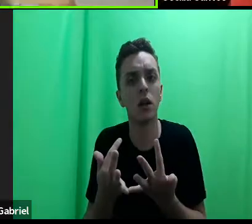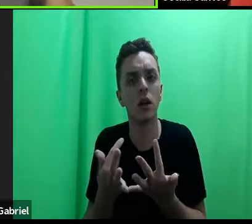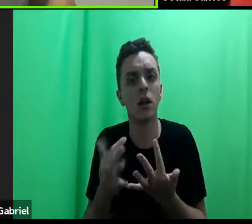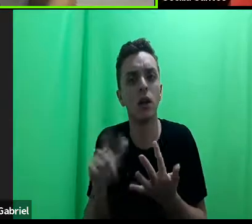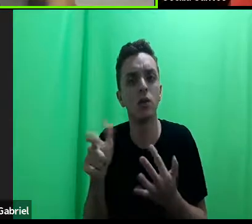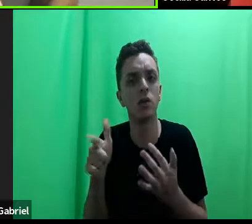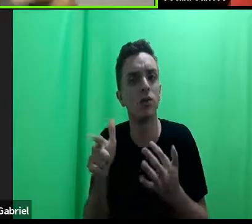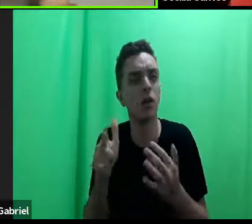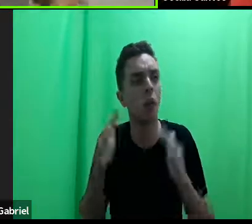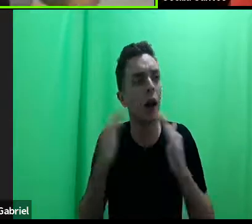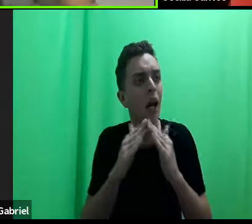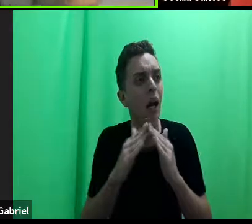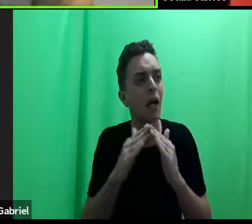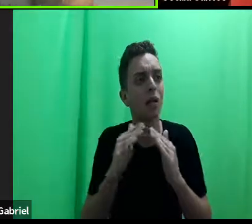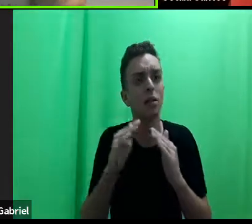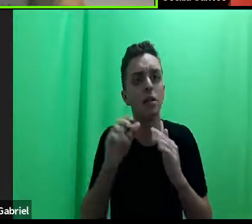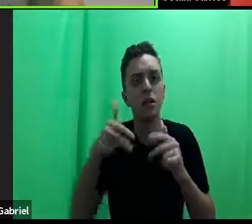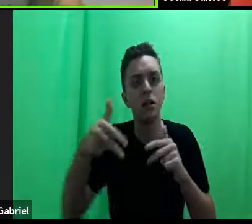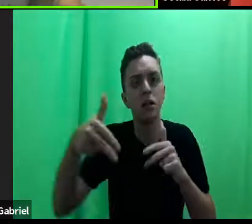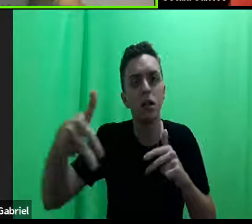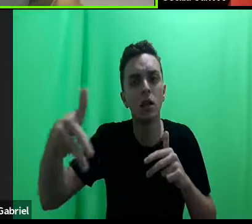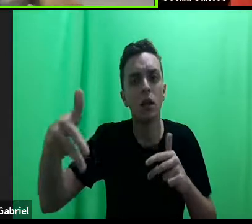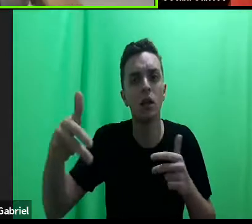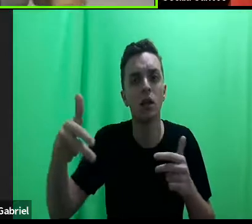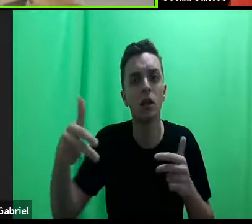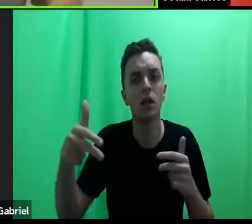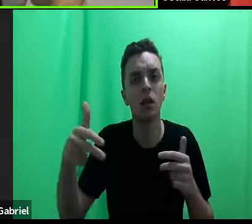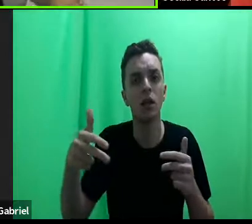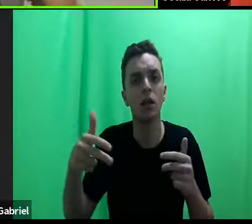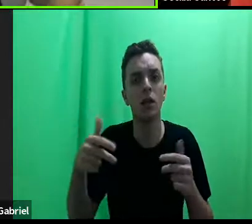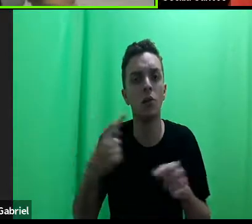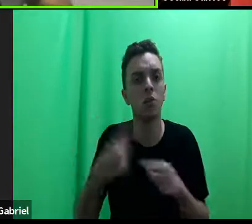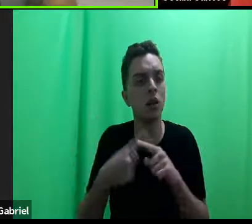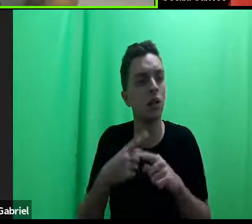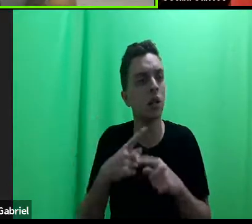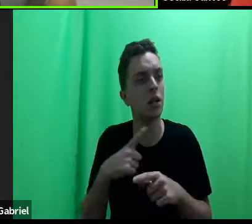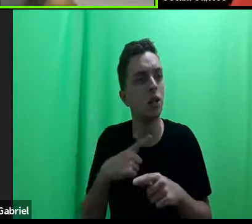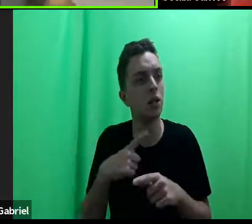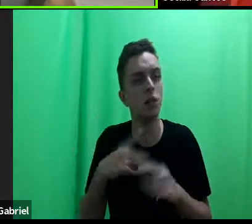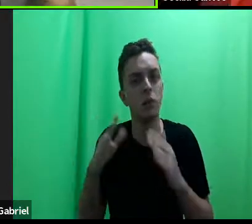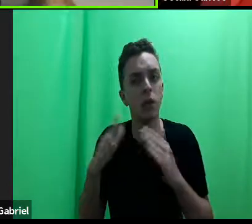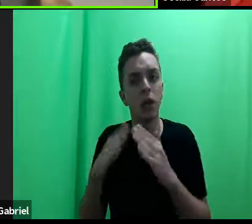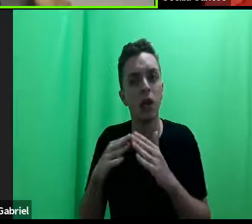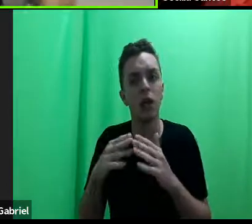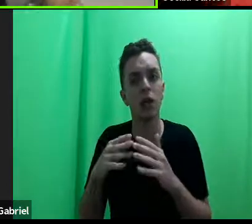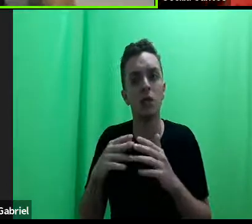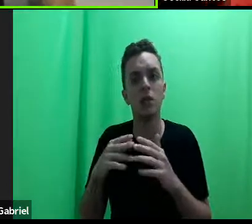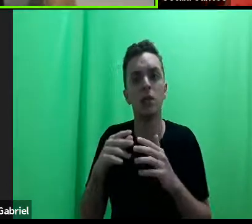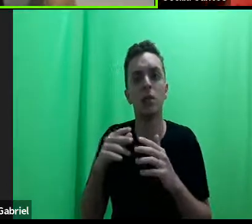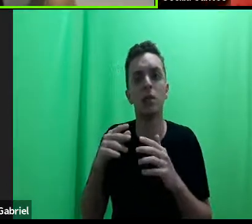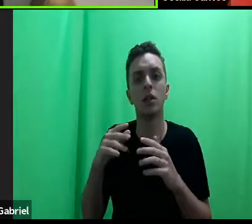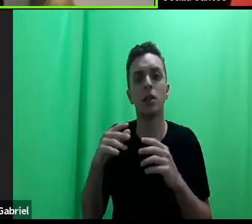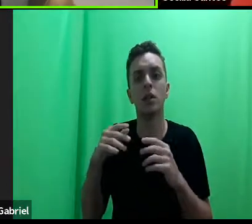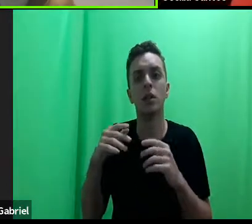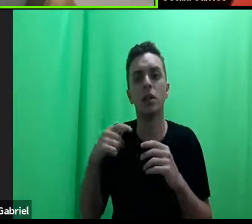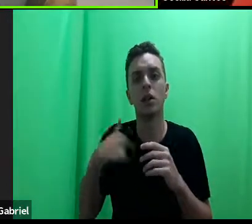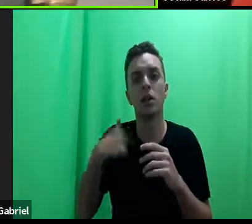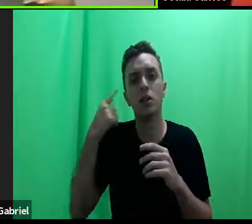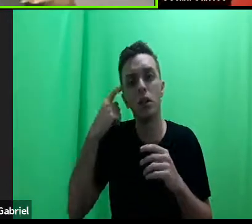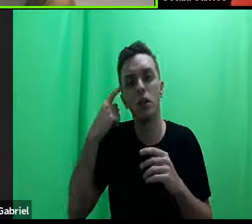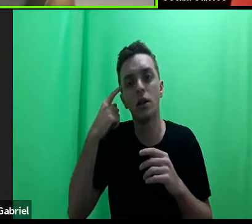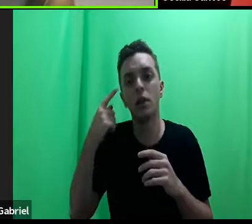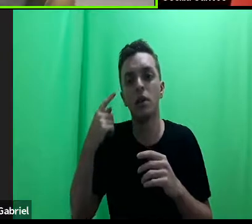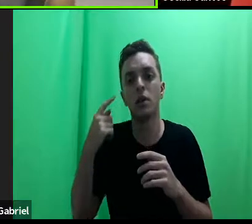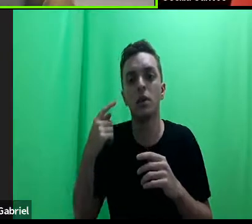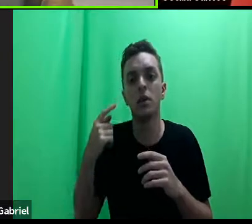uma casa nem se eles andarem até o campo? Porque existiria uma casa em um lugar na qual eles pertenceriam, essa ideia